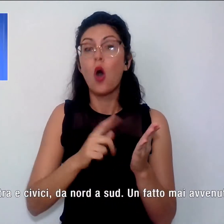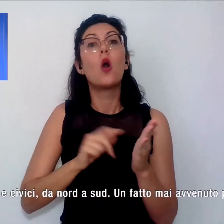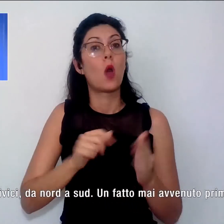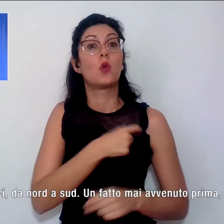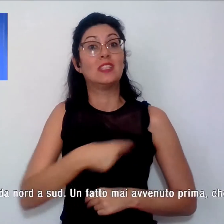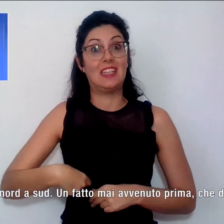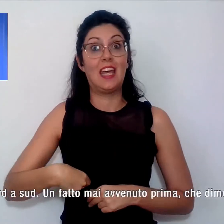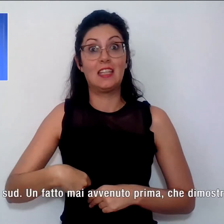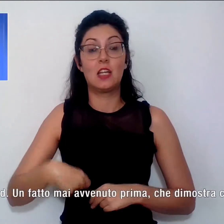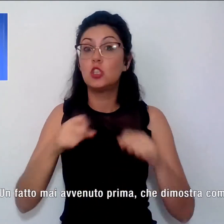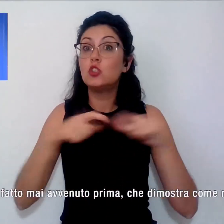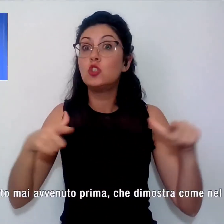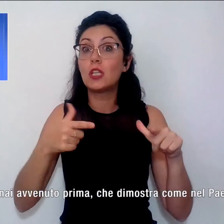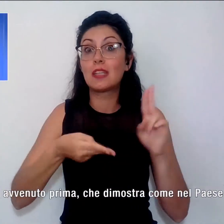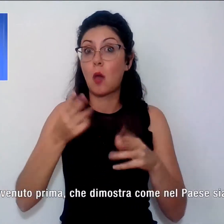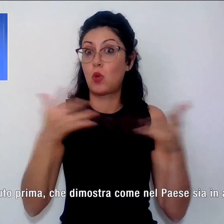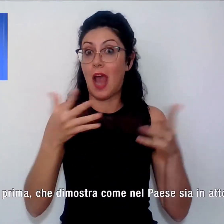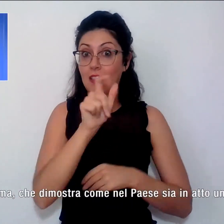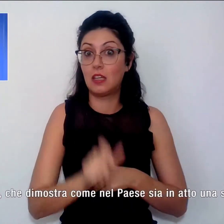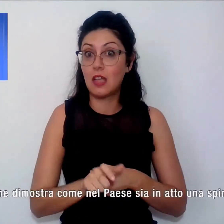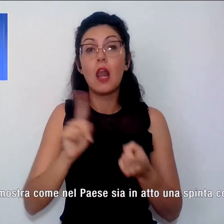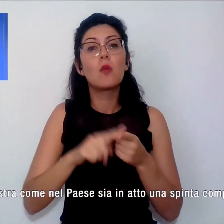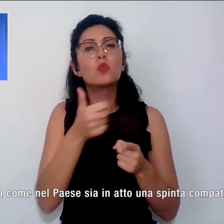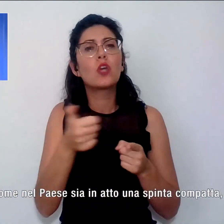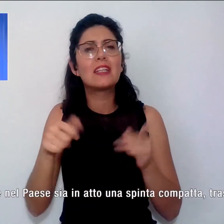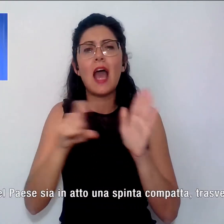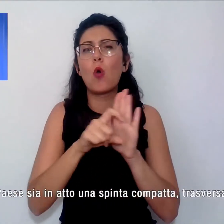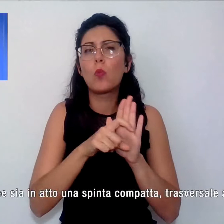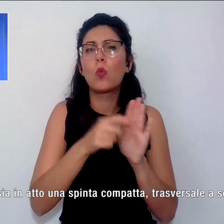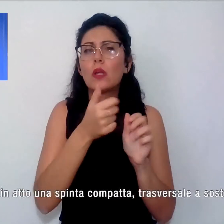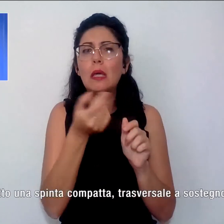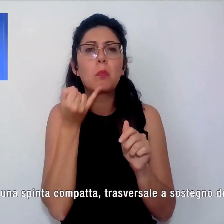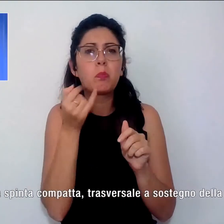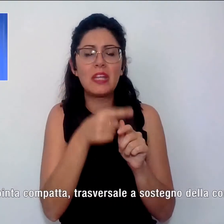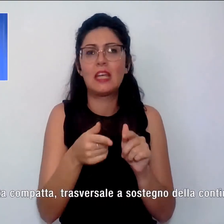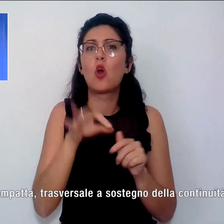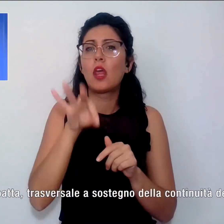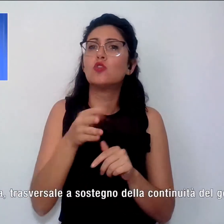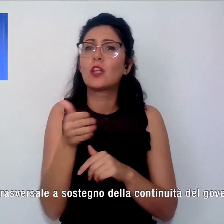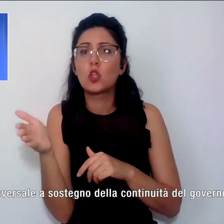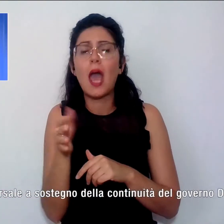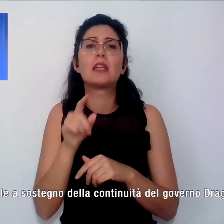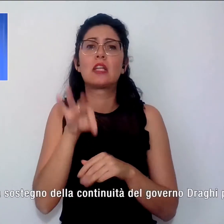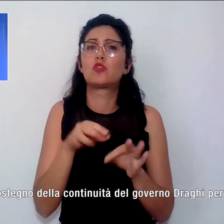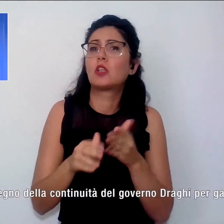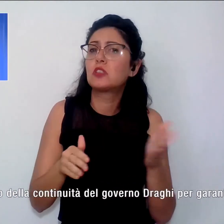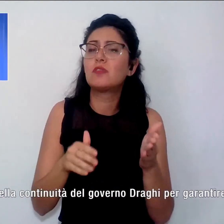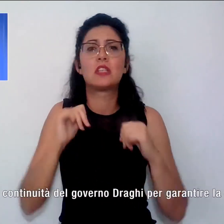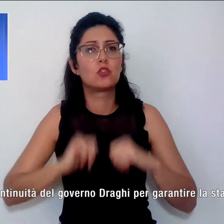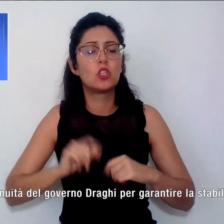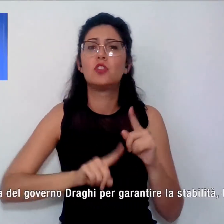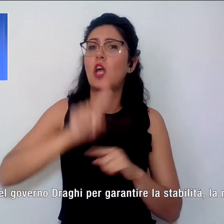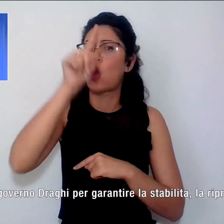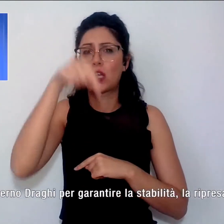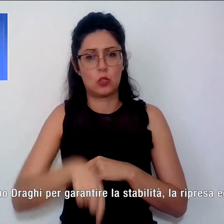grandi città del paese e centinaia di piccoli comuni, di centro-destra, centro-sinistra e civici, da nord a sud.